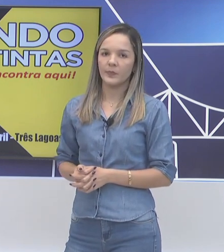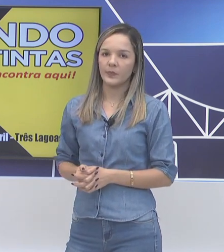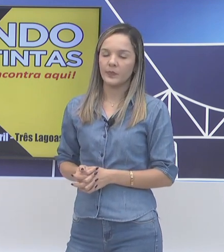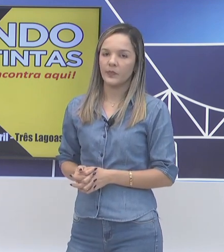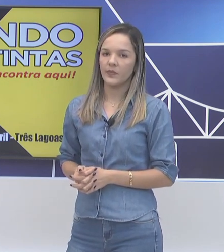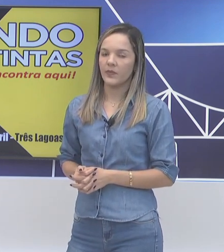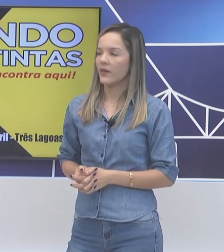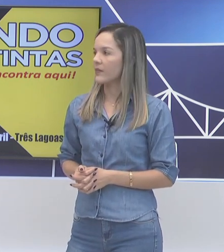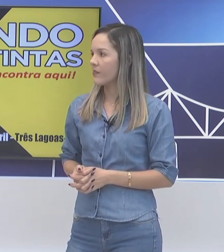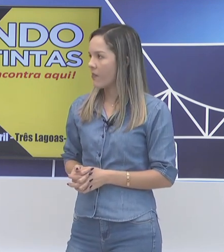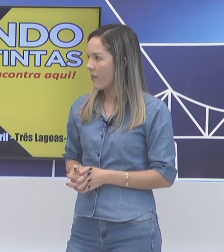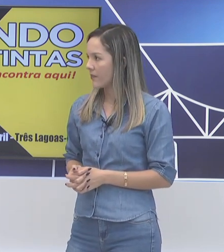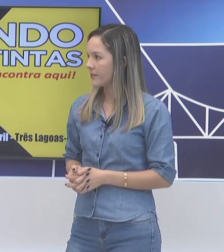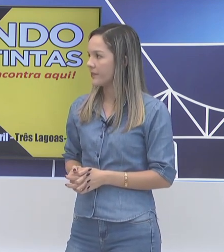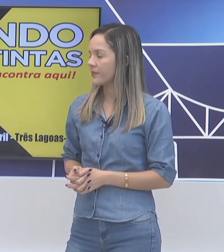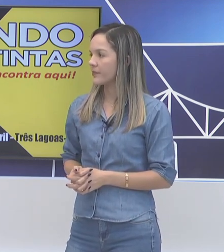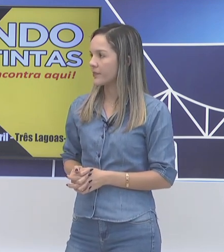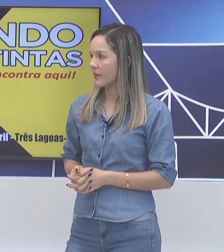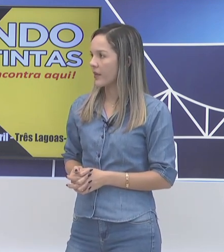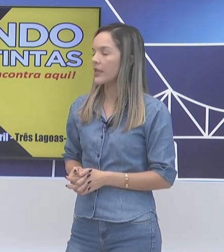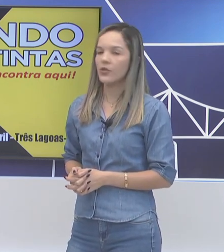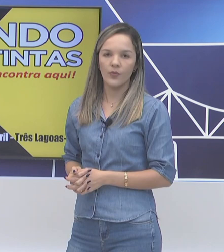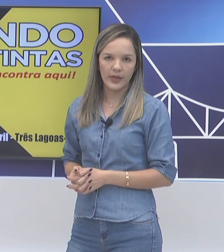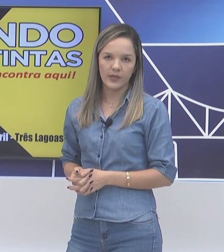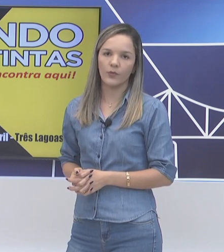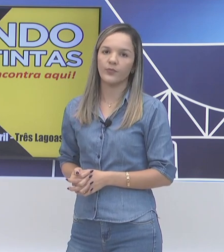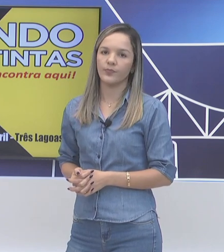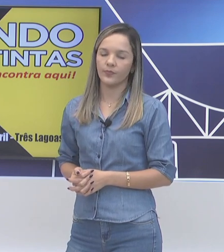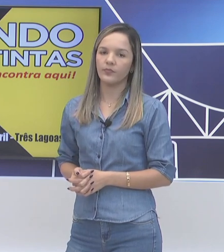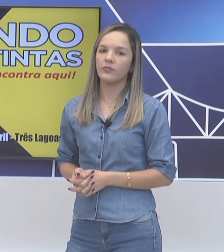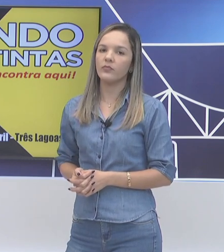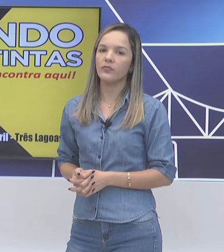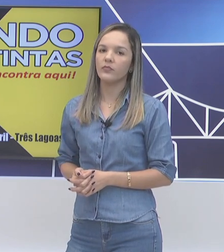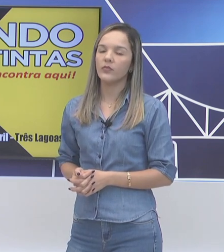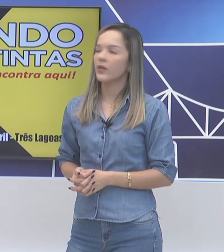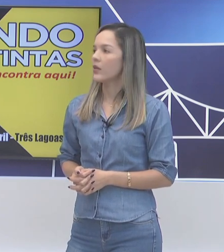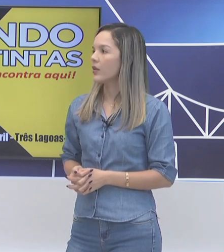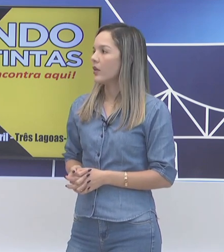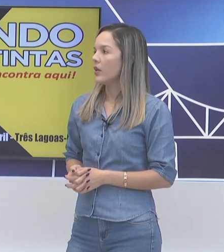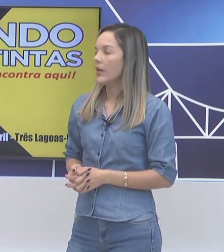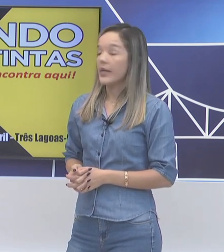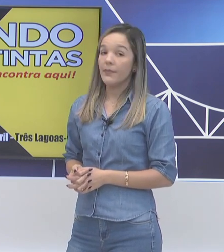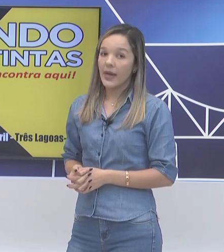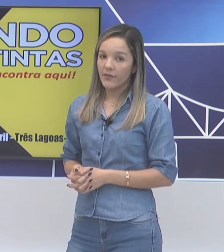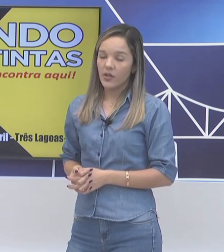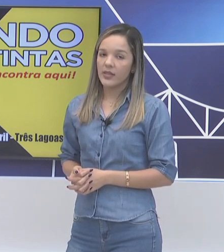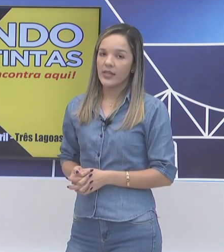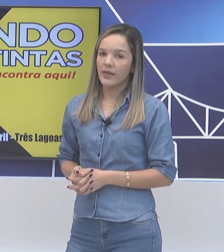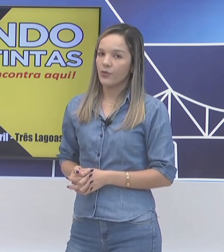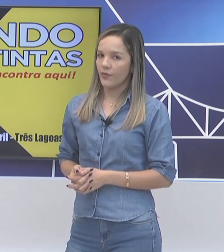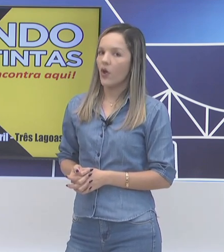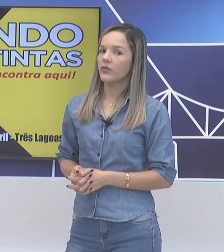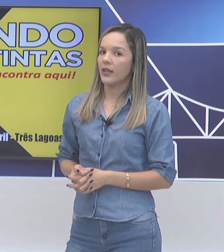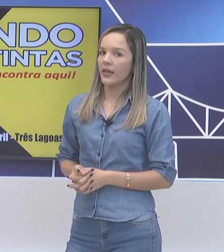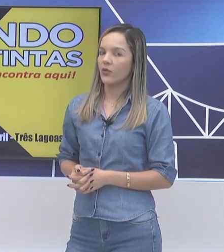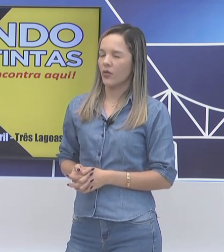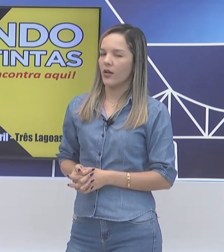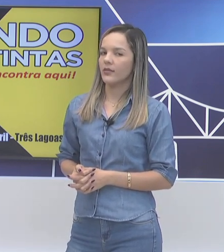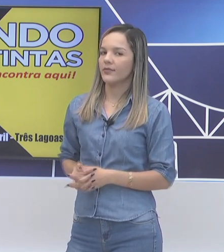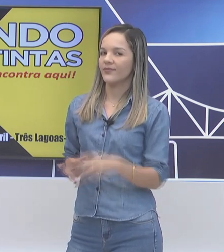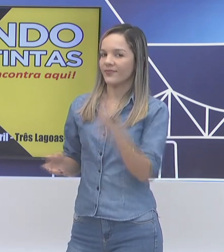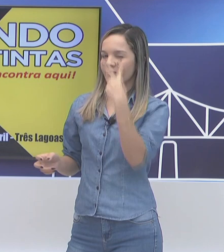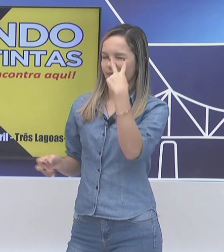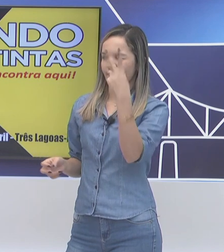parceria, show de bola, né? Isso mesmo. Espero continuar com vocês sempre. Em breve nós estaremos de volta, né?